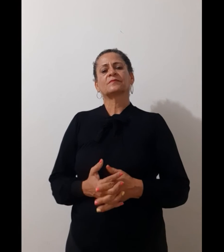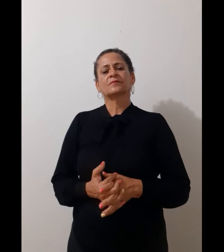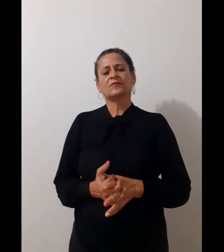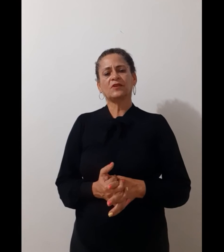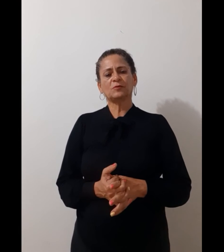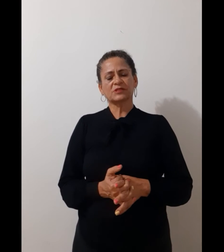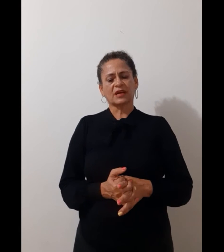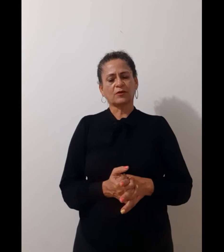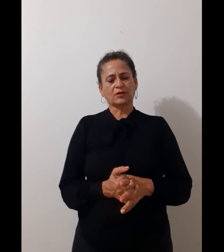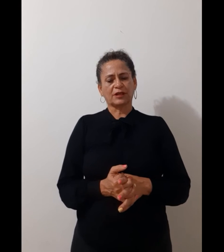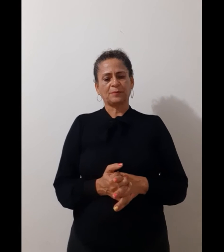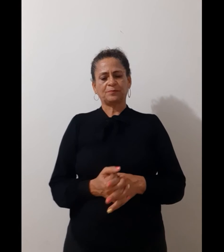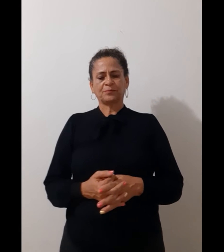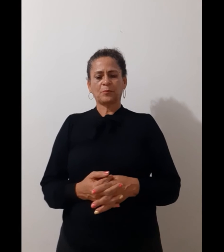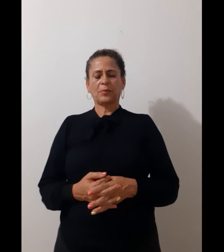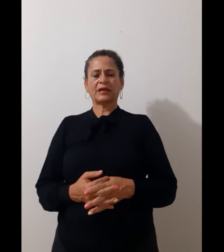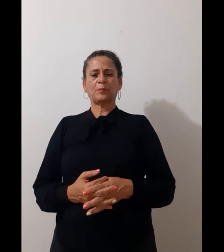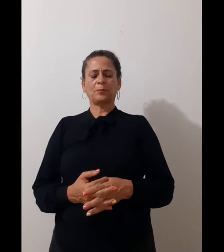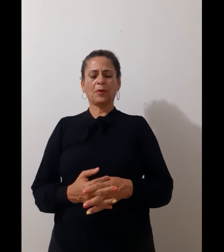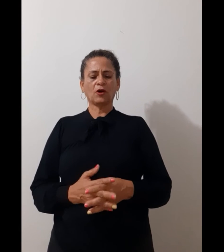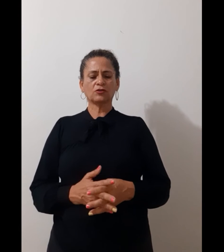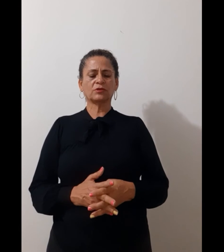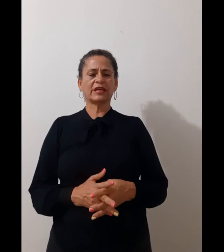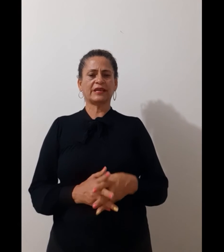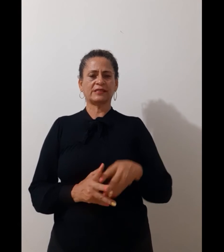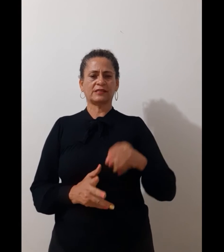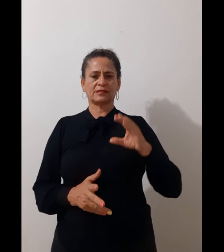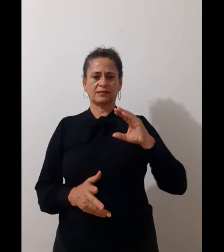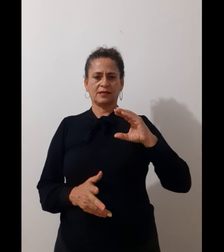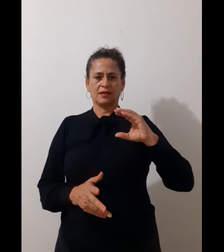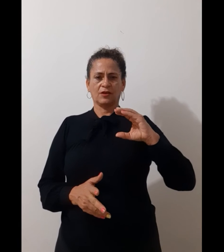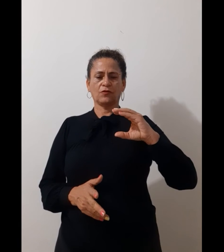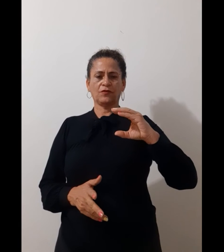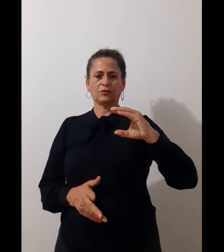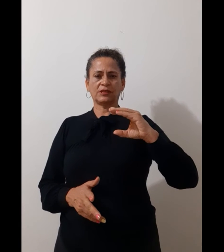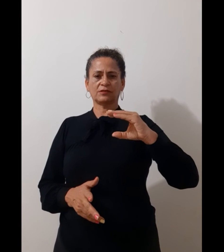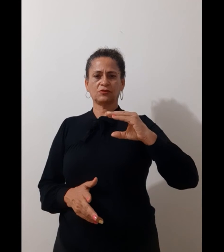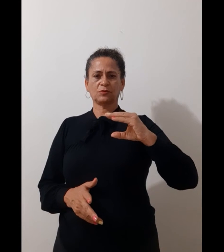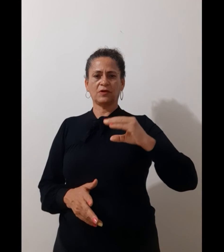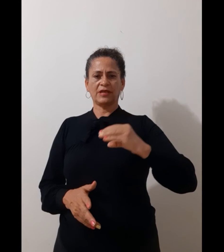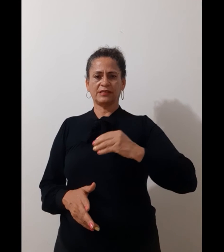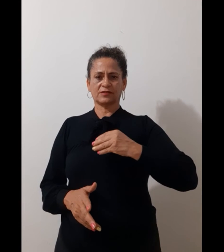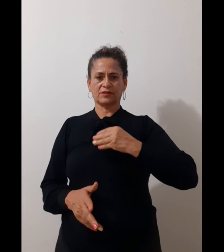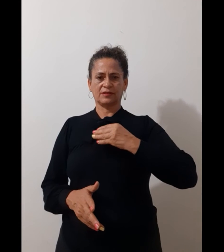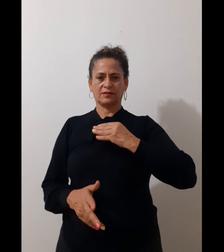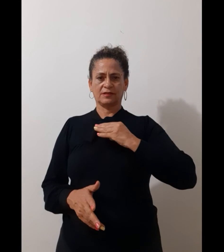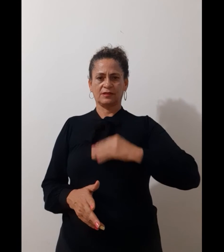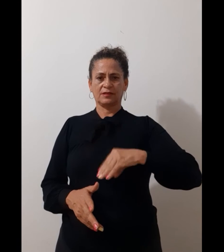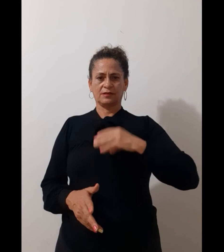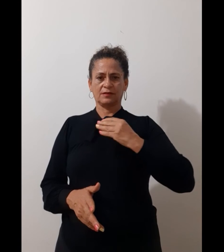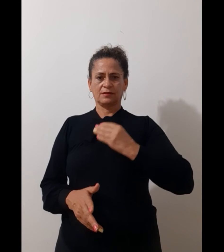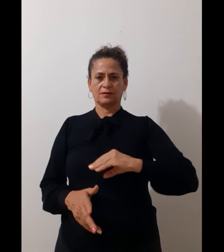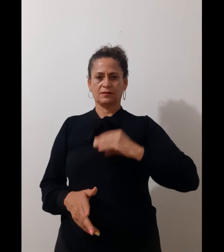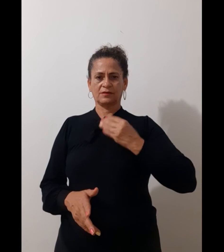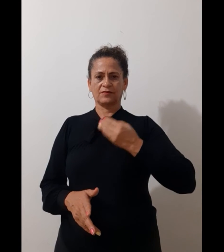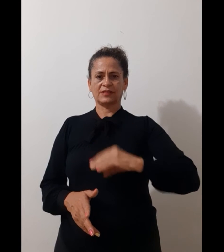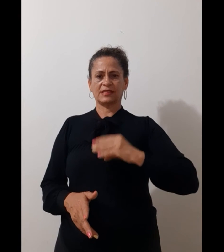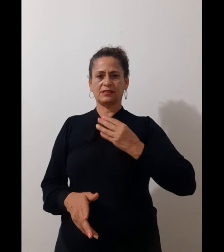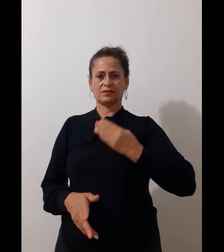Vamos agora para português. Configuração de mão. essa. Fazer isso